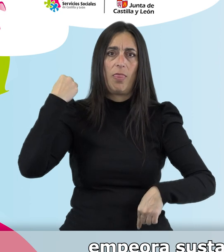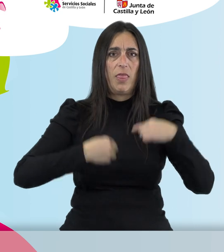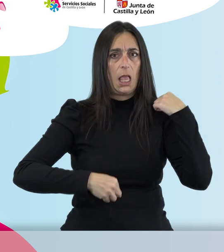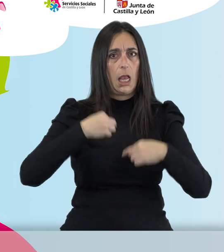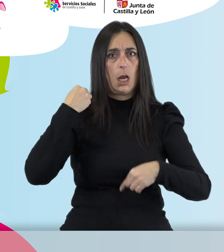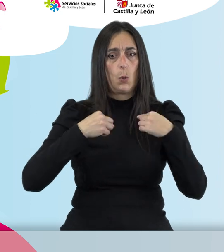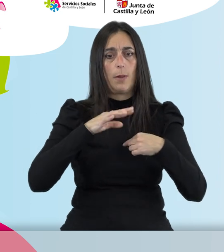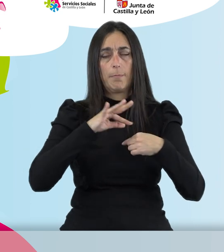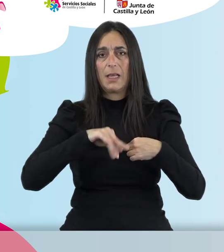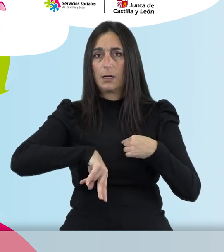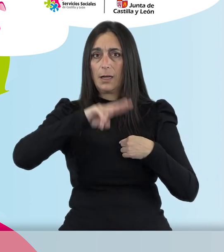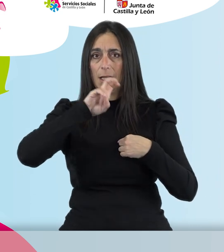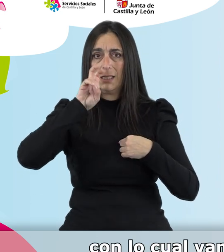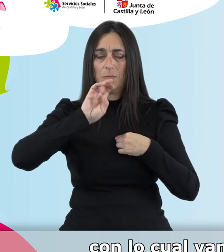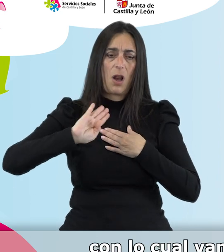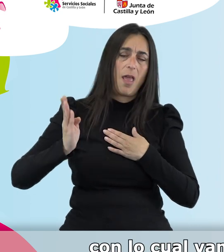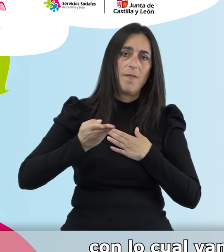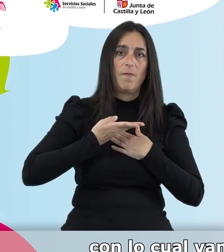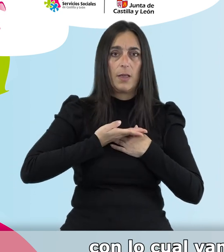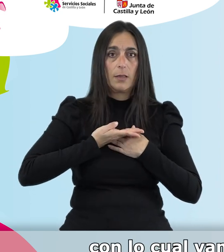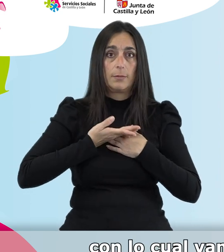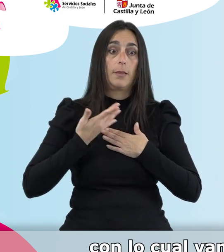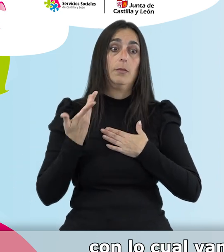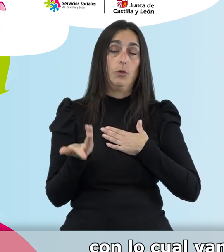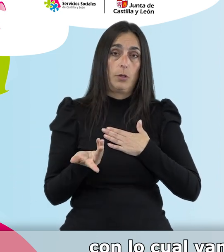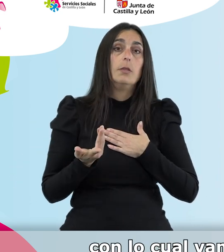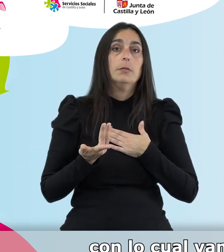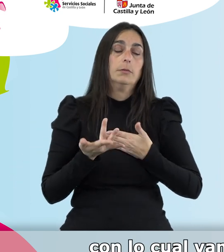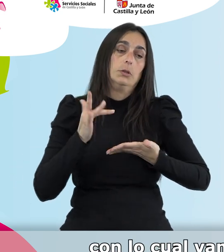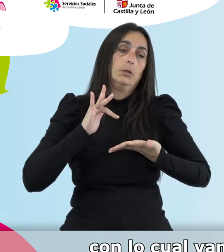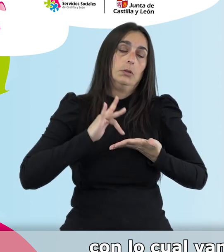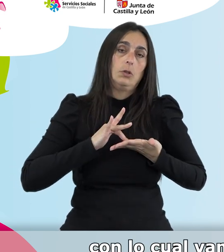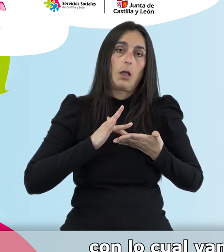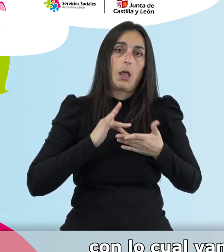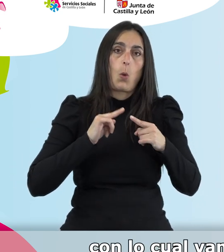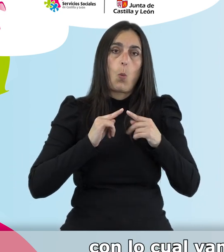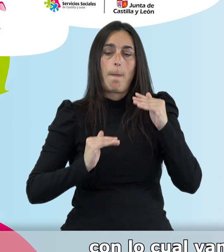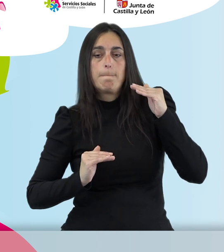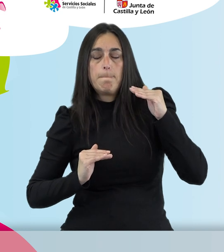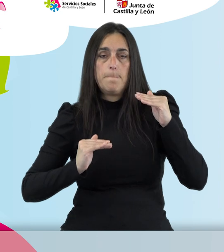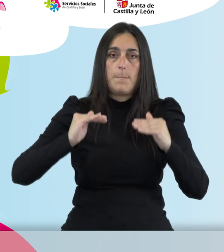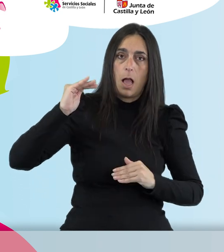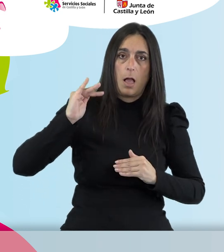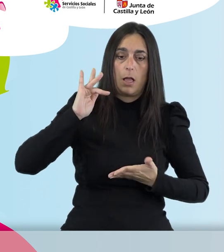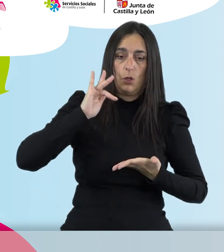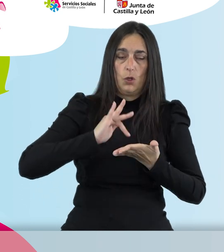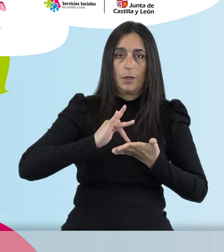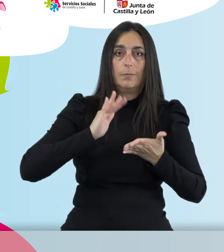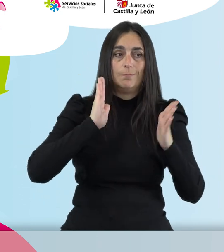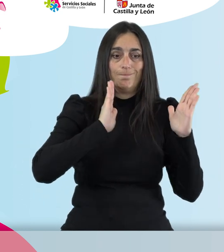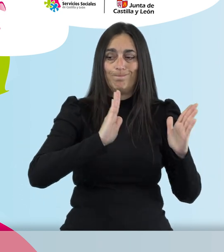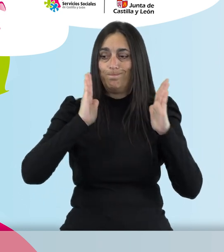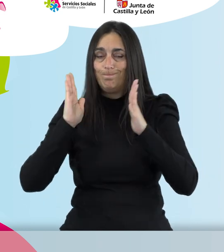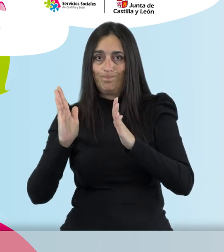circulatorio y el sistema respiratorio, con lo cual vamos a sufrir alguna descompensación en esos